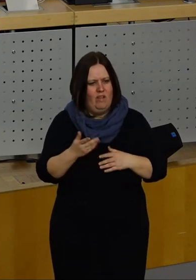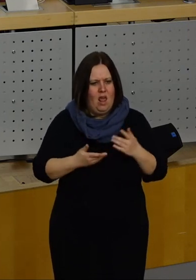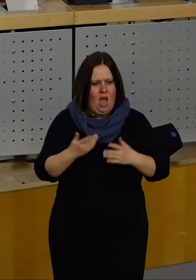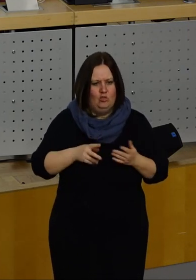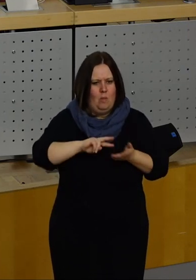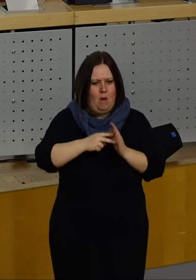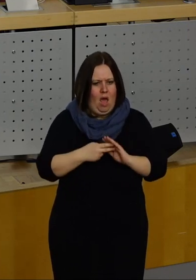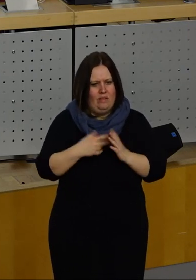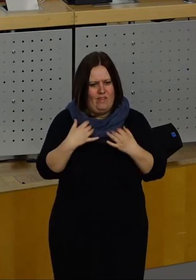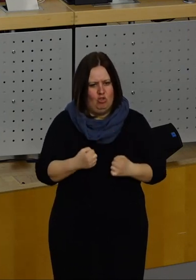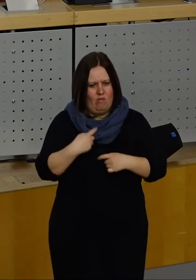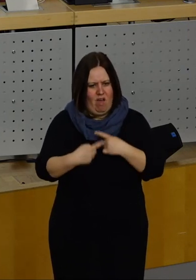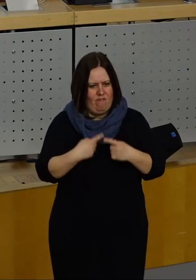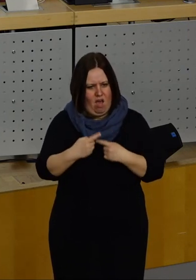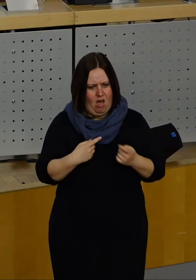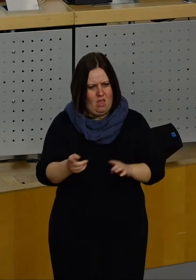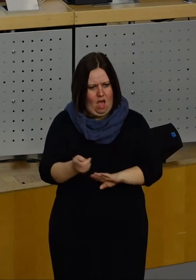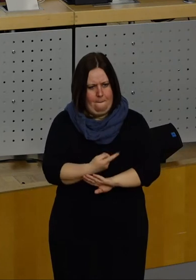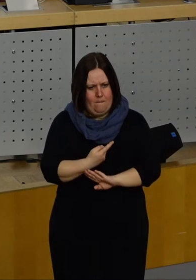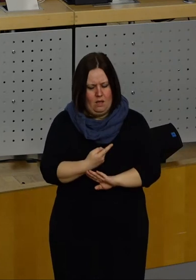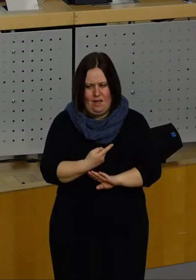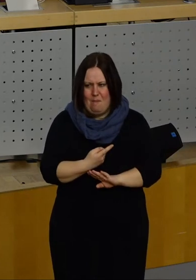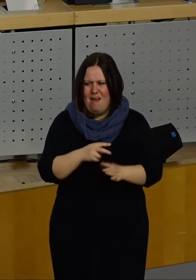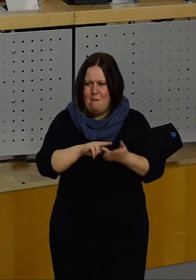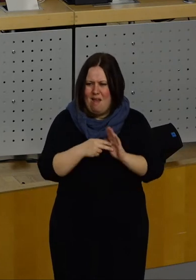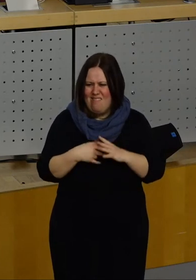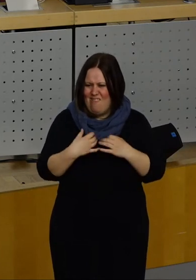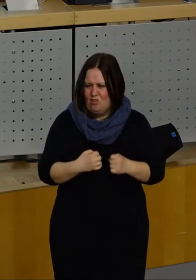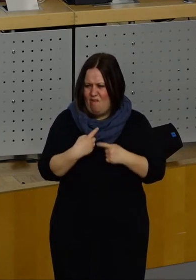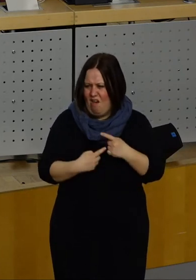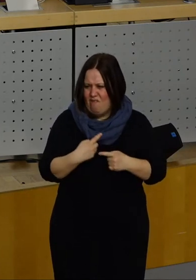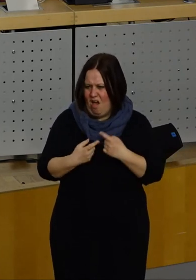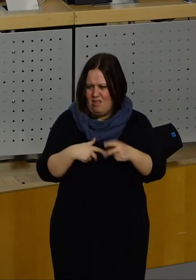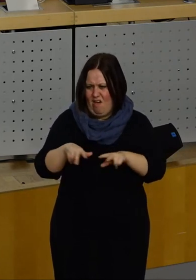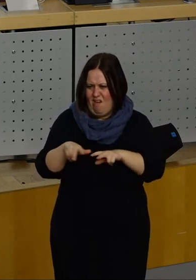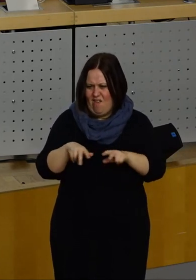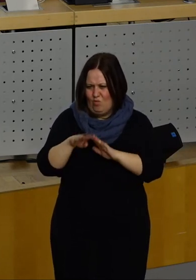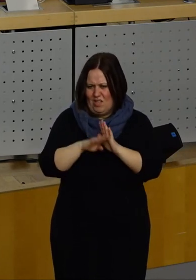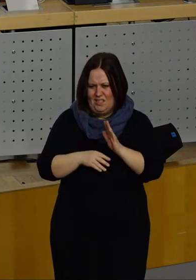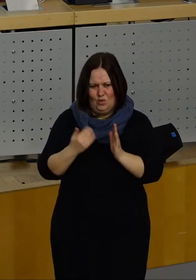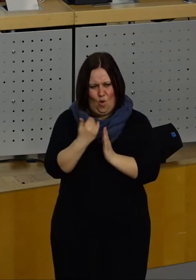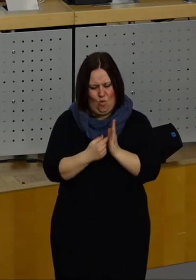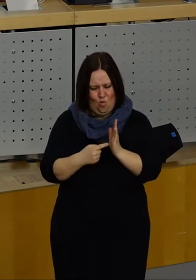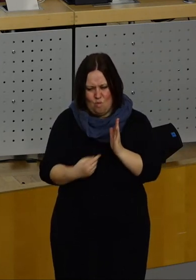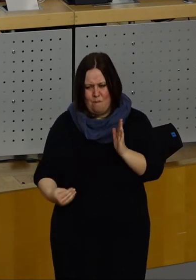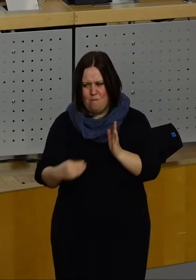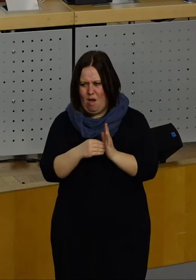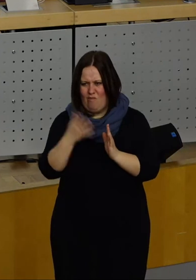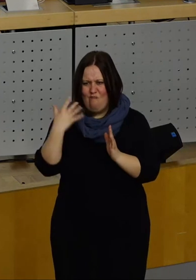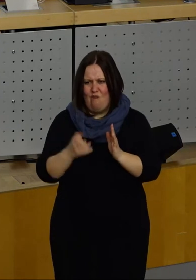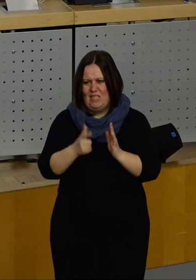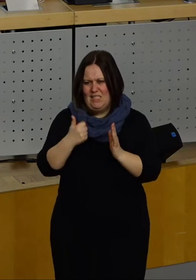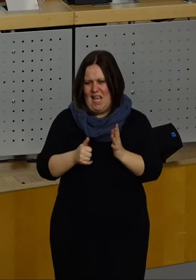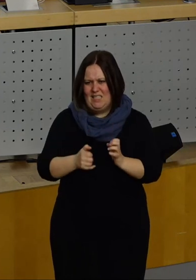Planfeststellungsverfahren ab. Das Planfeststellungsverfahren ist in der Verwaltungsgerichtsordnung geregelt vor 50,